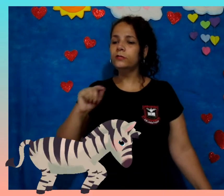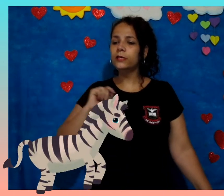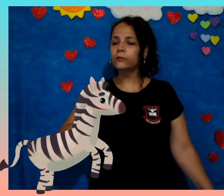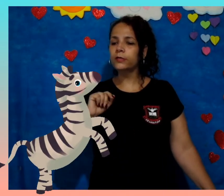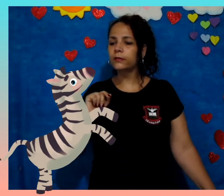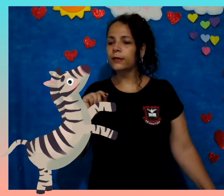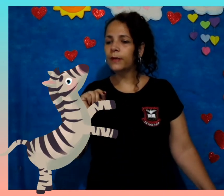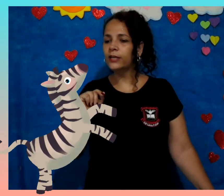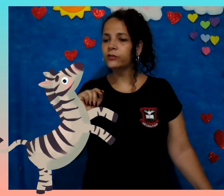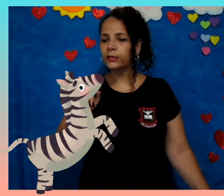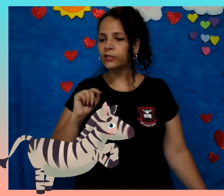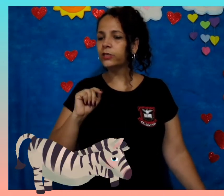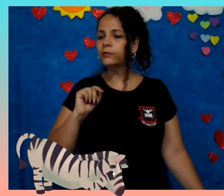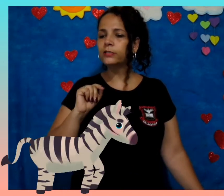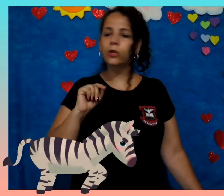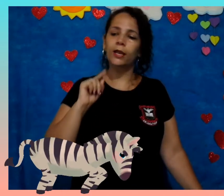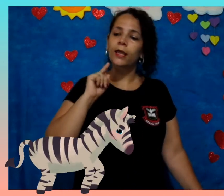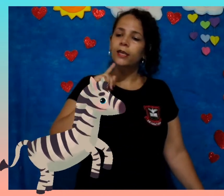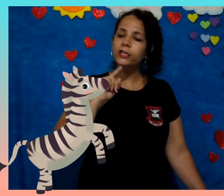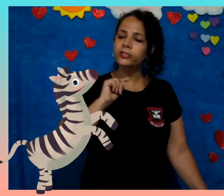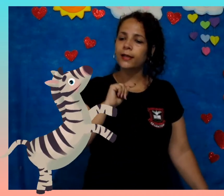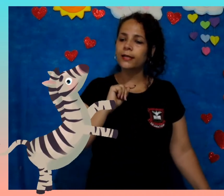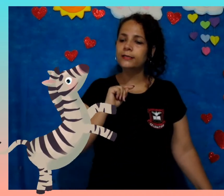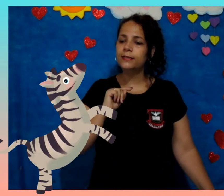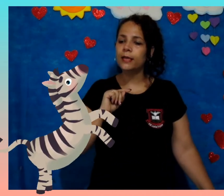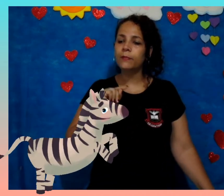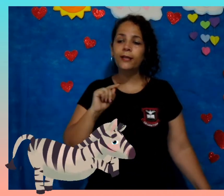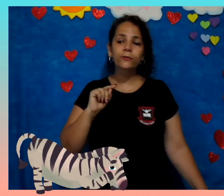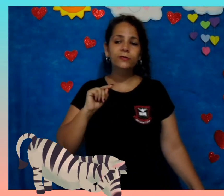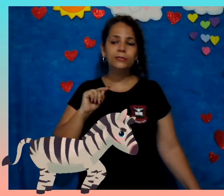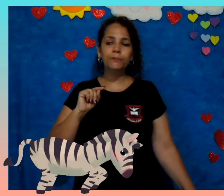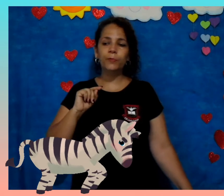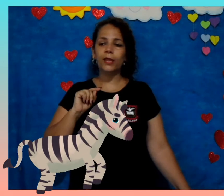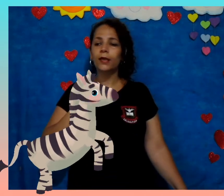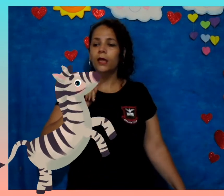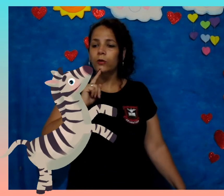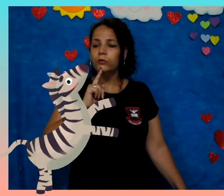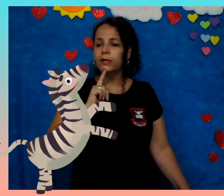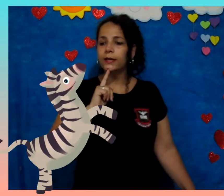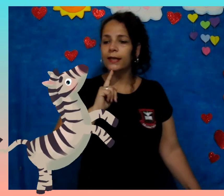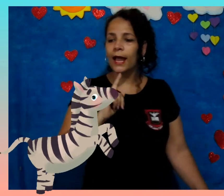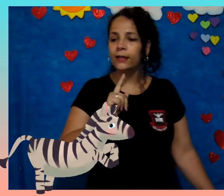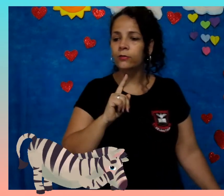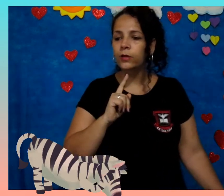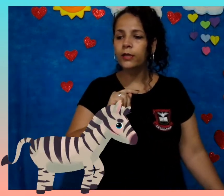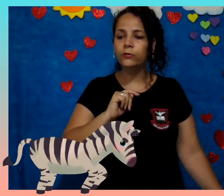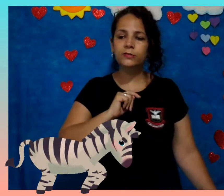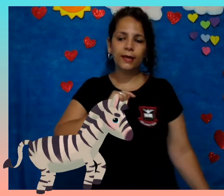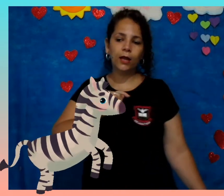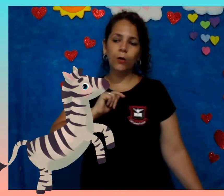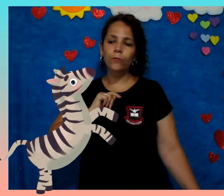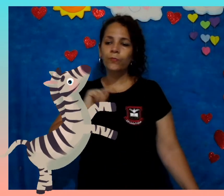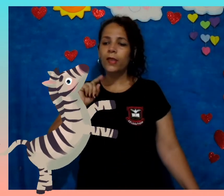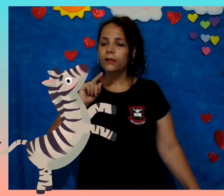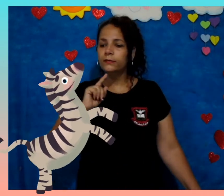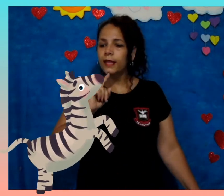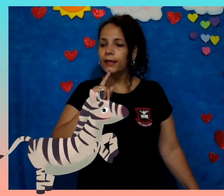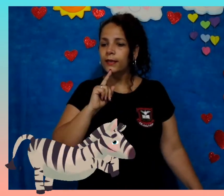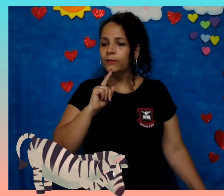círculo que tem abaixo, que tá escrito assim, olha. Está na Zebra e no Zíper, no Zangado e no Zecão. Tem no